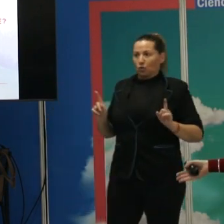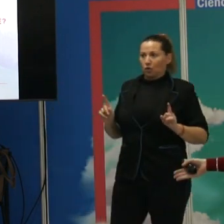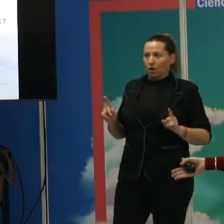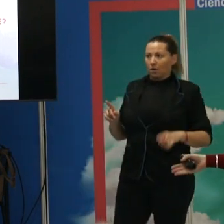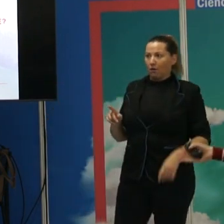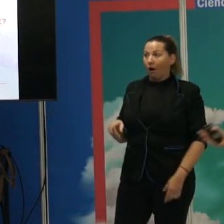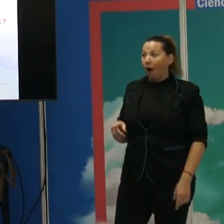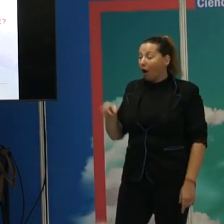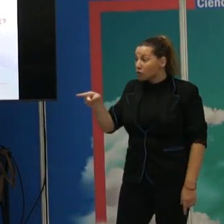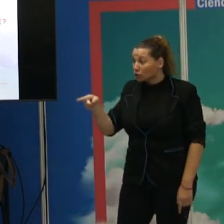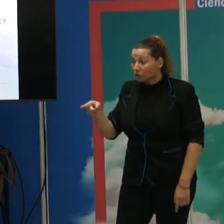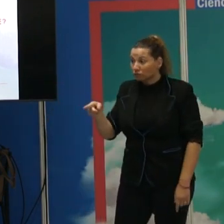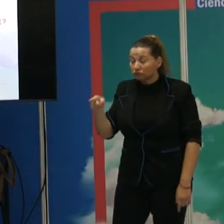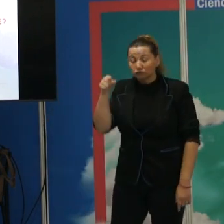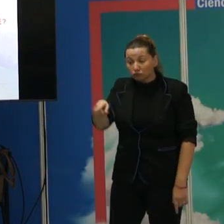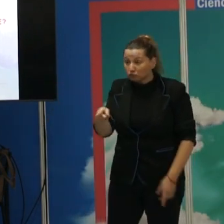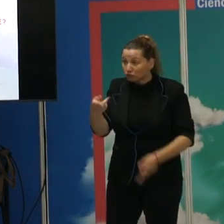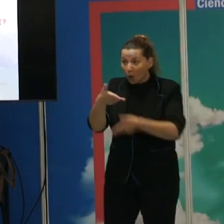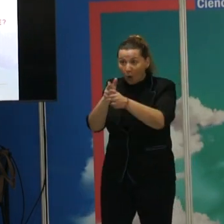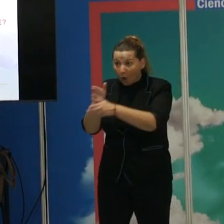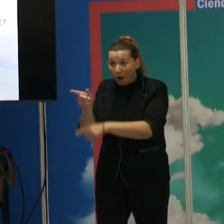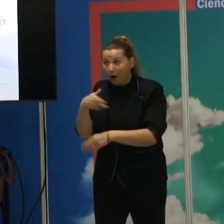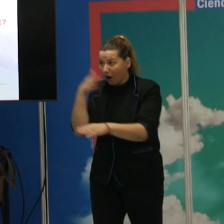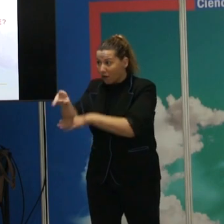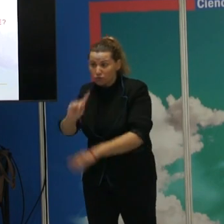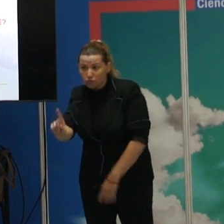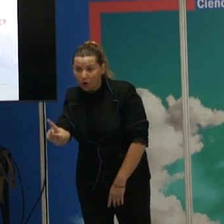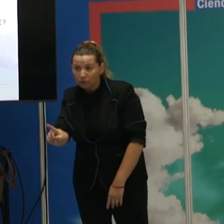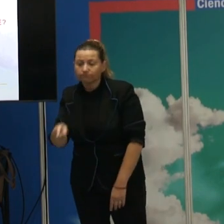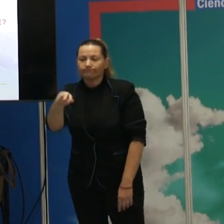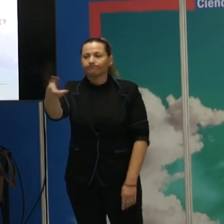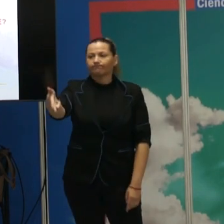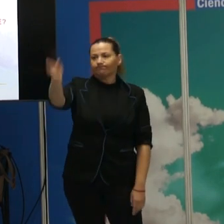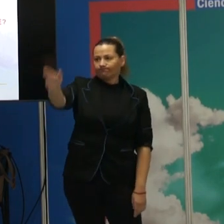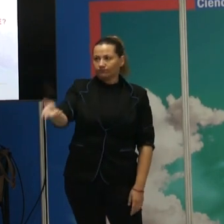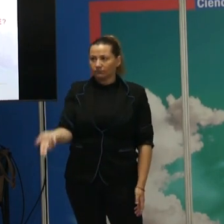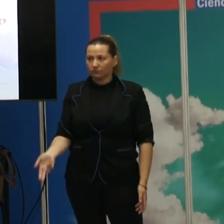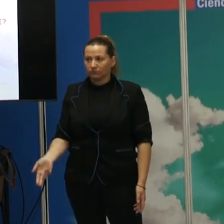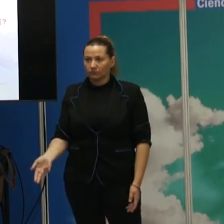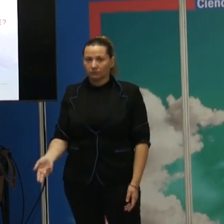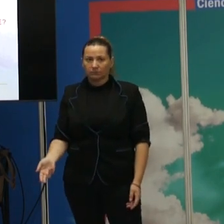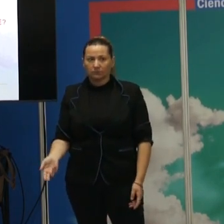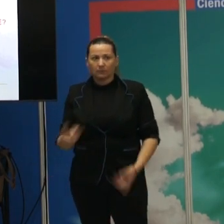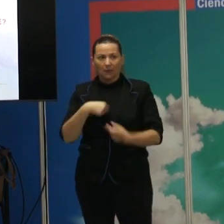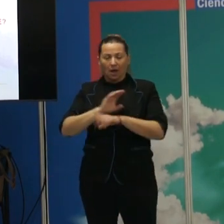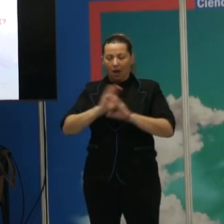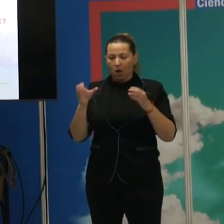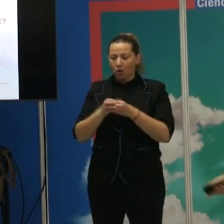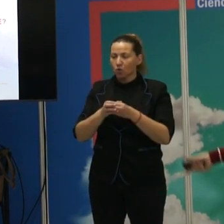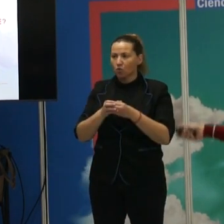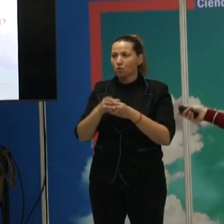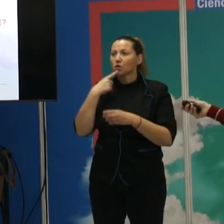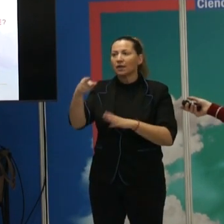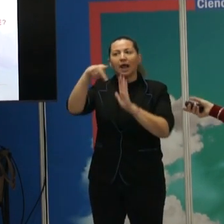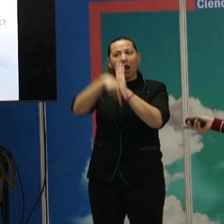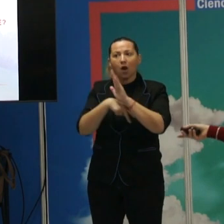ejecutado. Entonces, eso te lo pide el grupo. El acatamiento de las normas en mayor o menor medida.